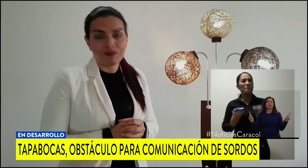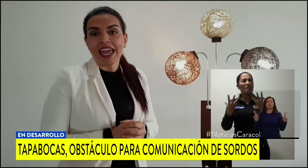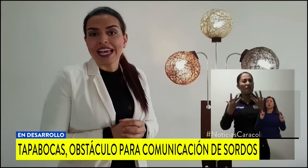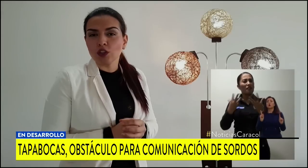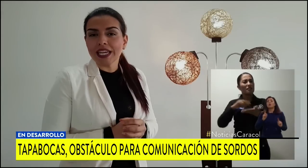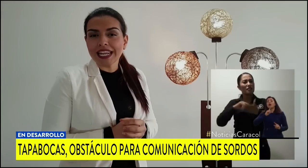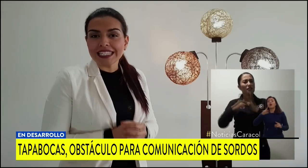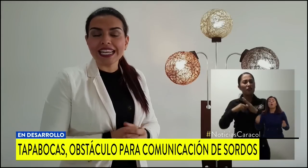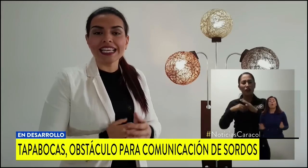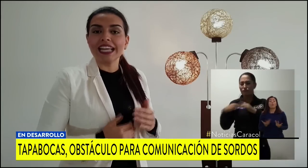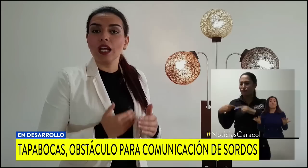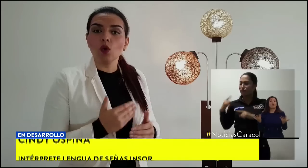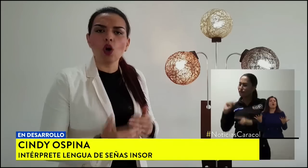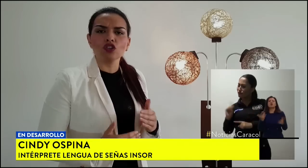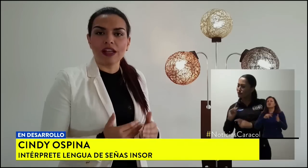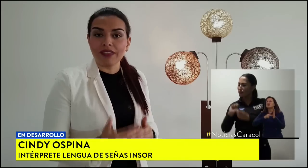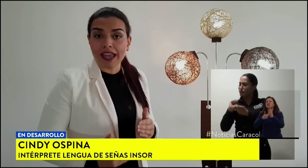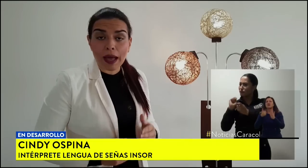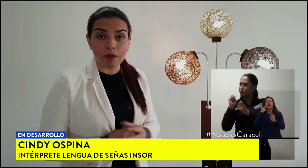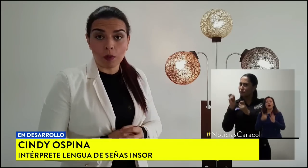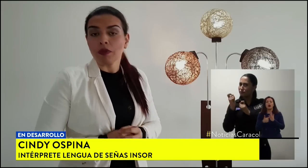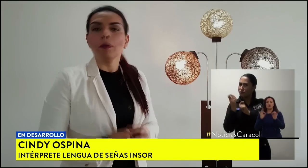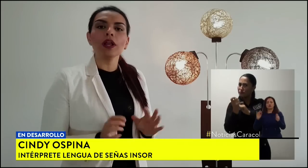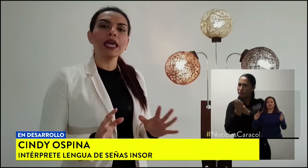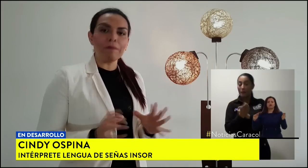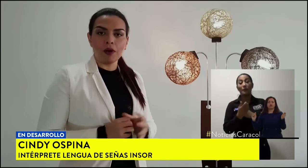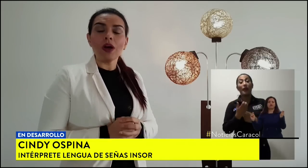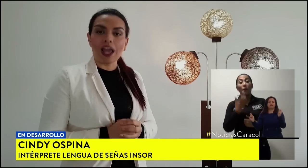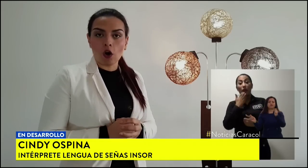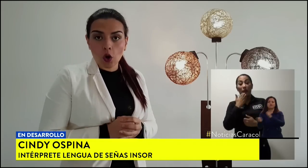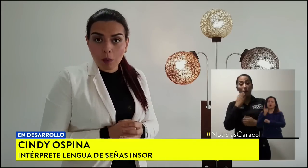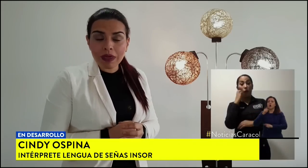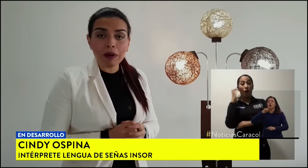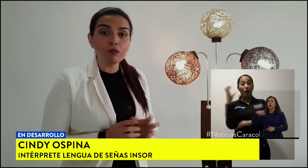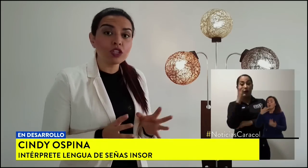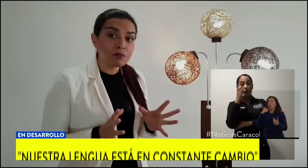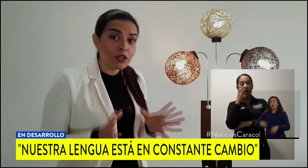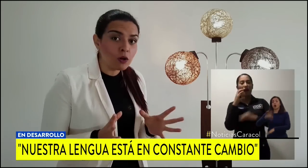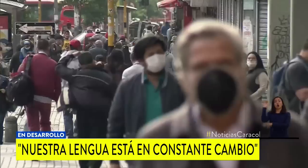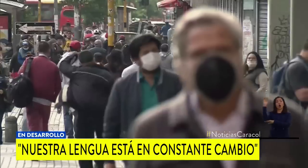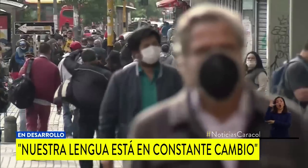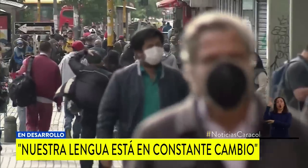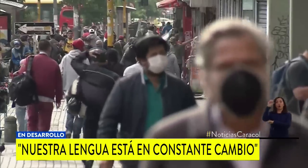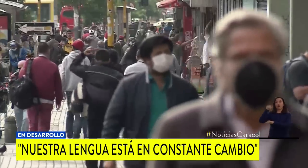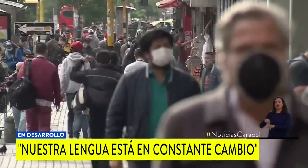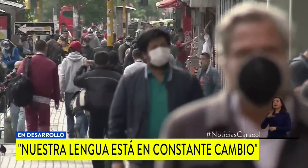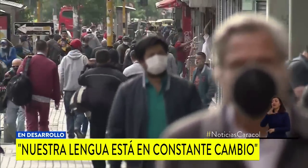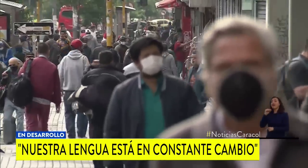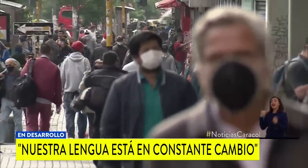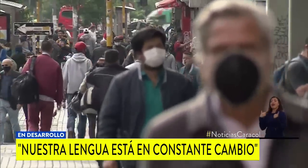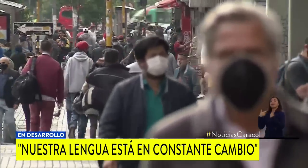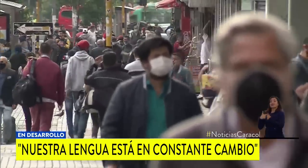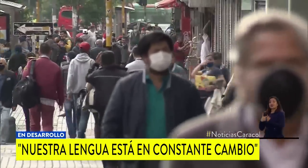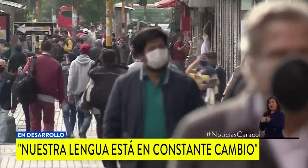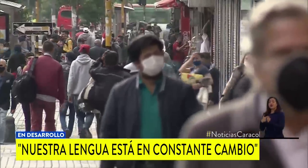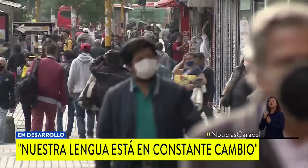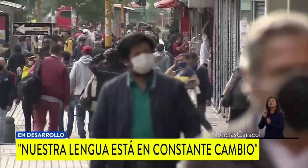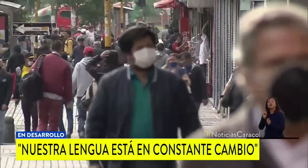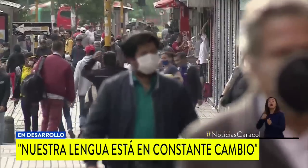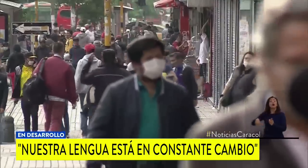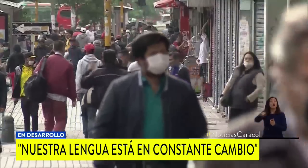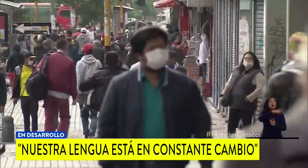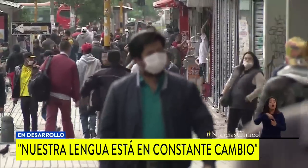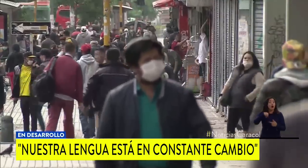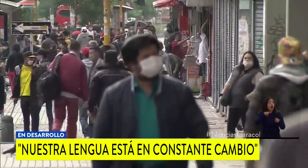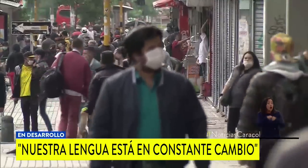vivas. Esto quiere decir que están en un constante cambio. Por ejemplo, en Colombia hablamos español, pero esto no quiere decir que todas las personas